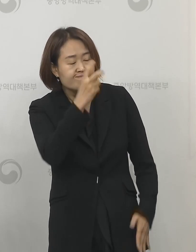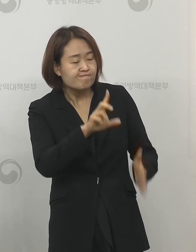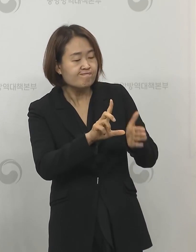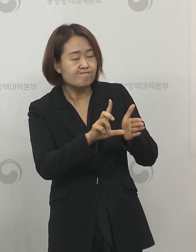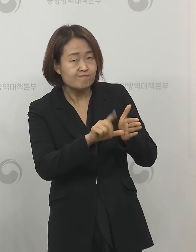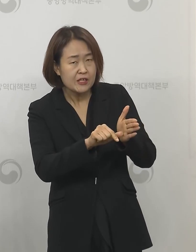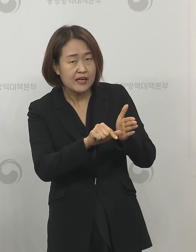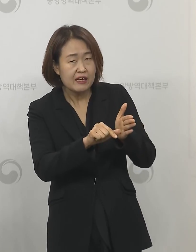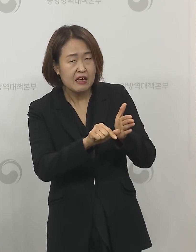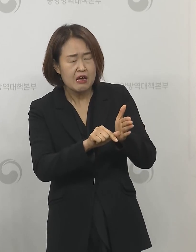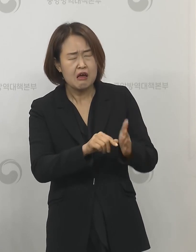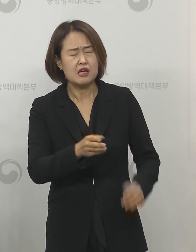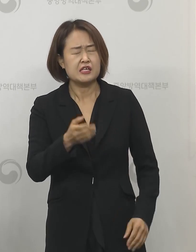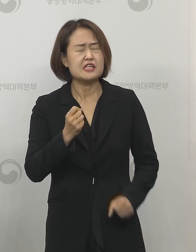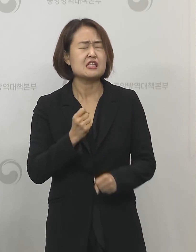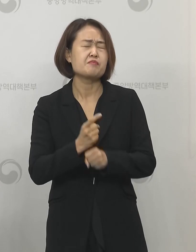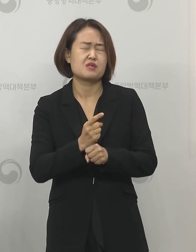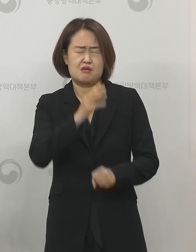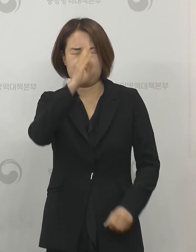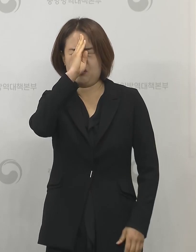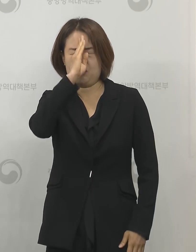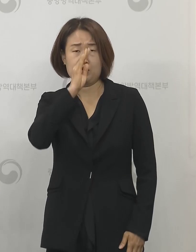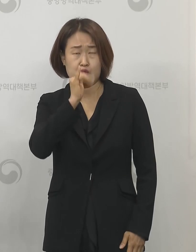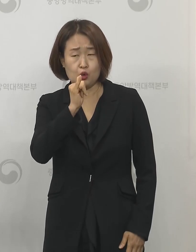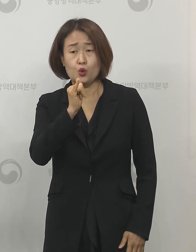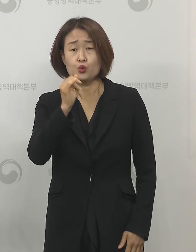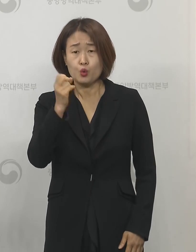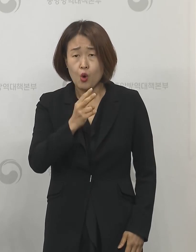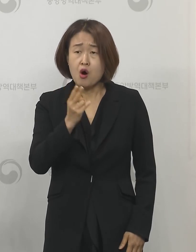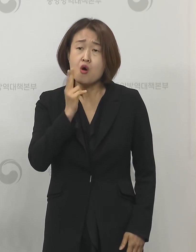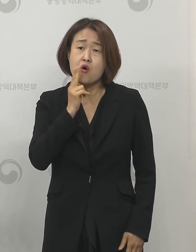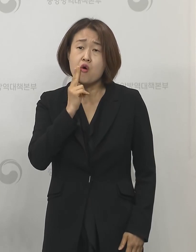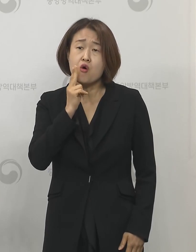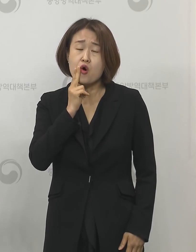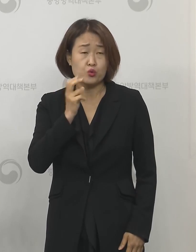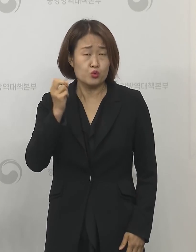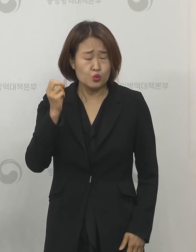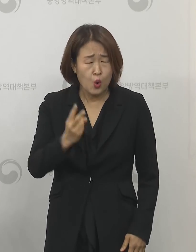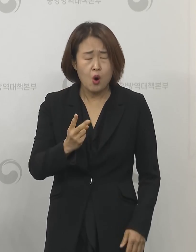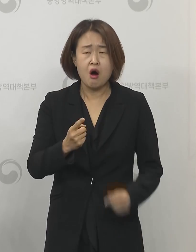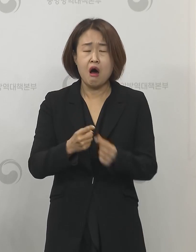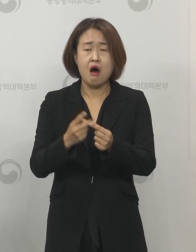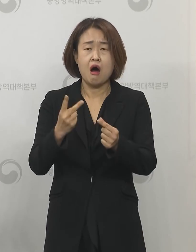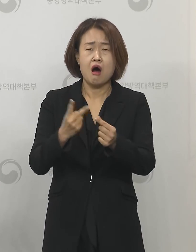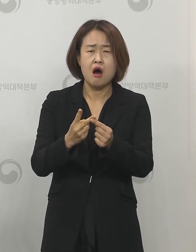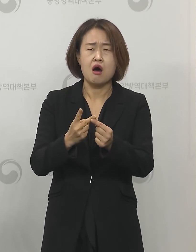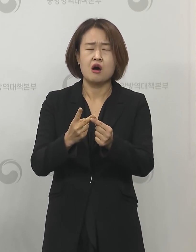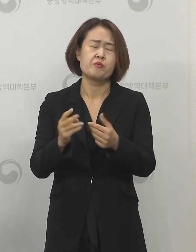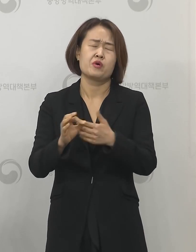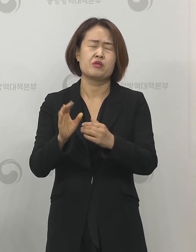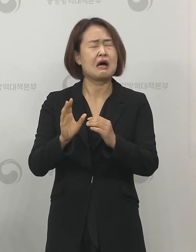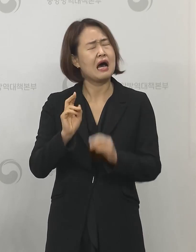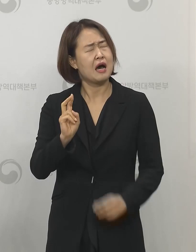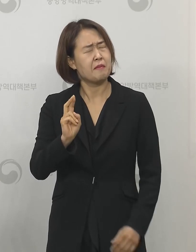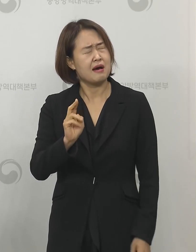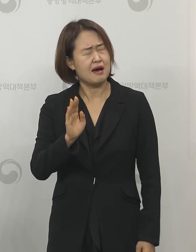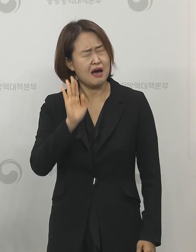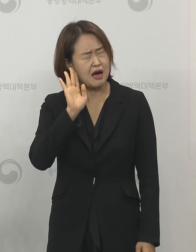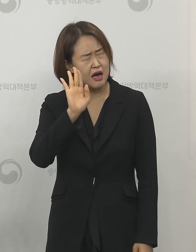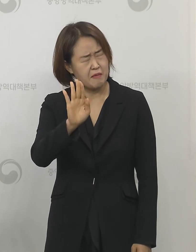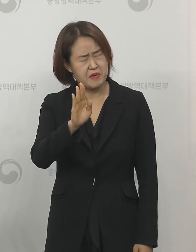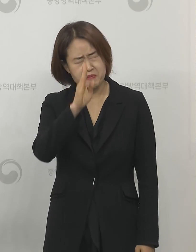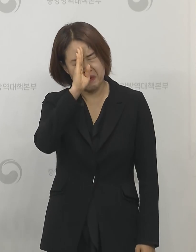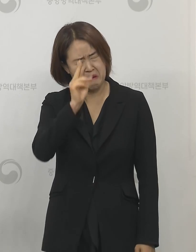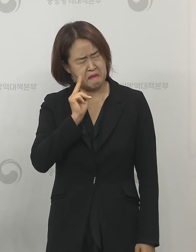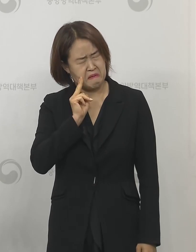기저질환이 있고 또 그러면서도 흡연하신 분들은 좀 더 중증으로 갈 가능성이